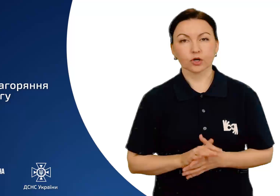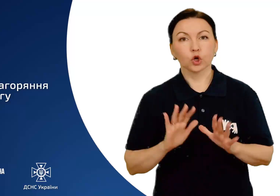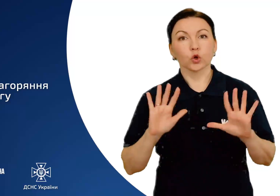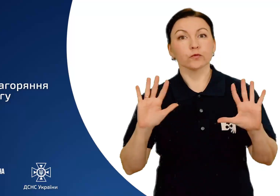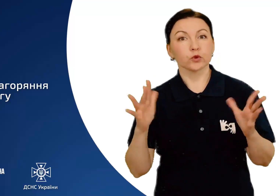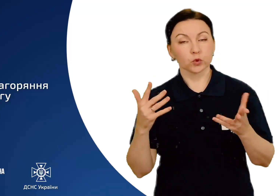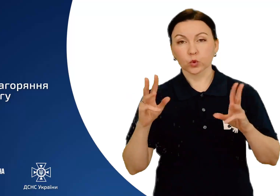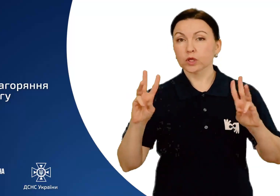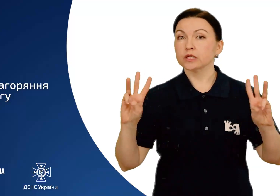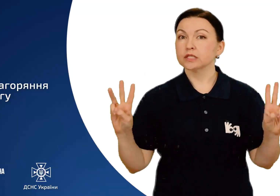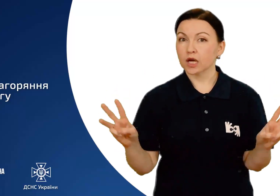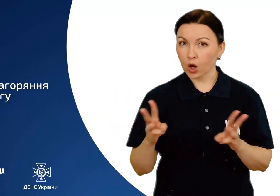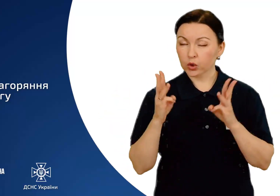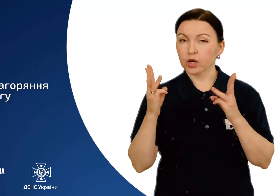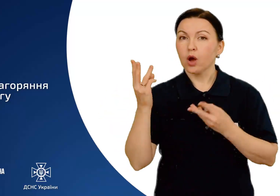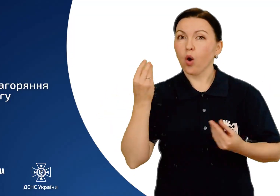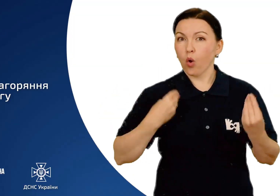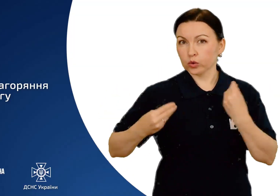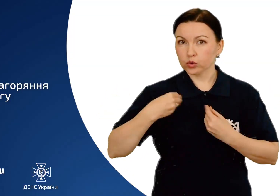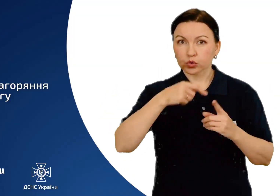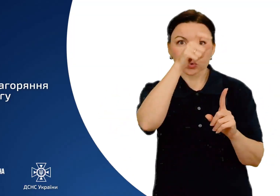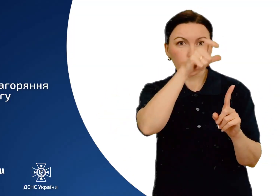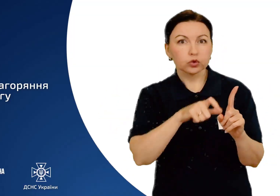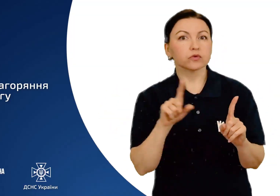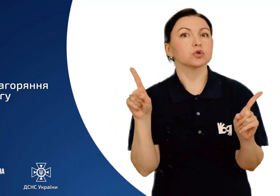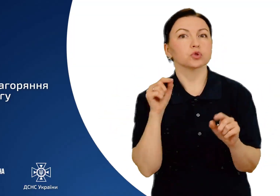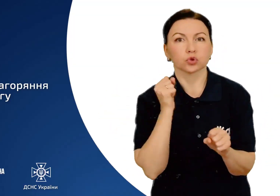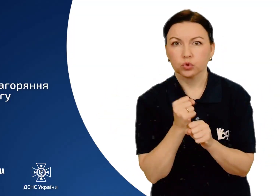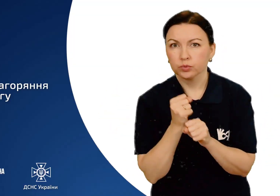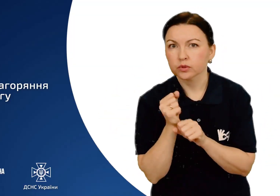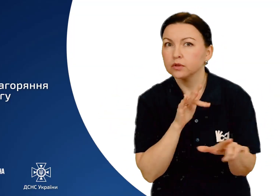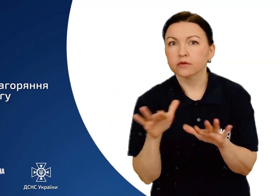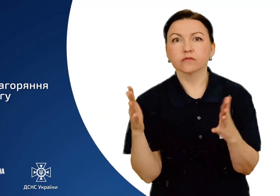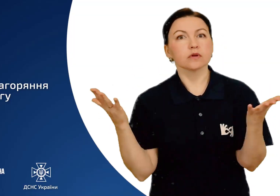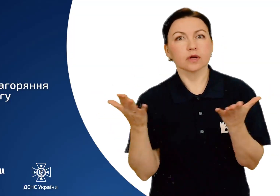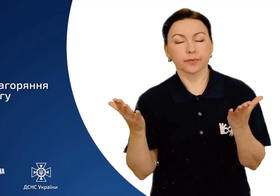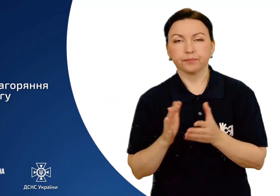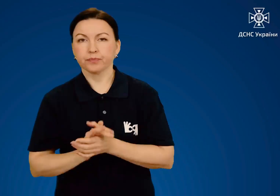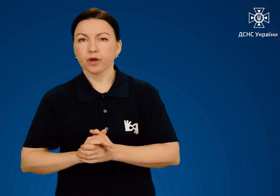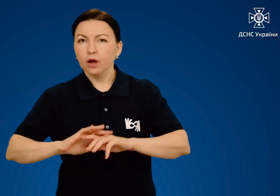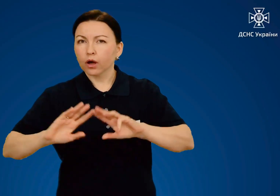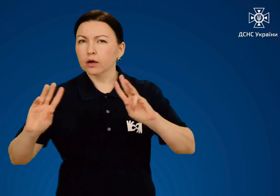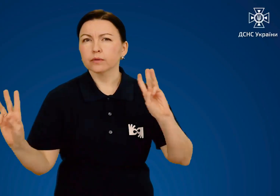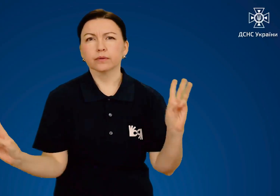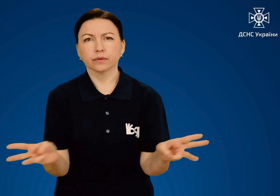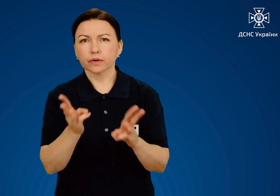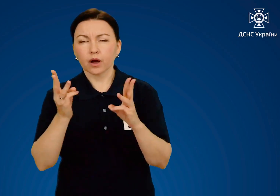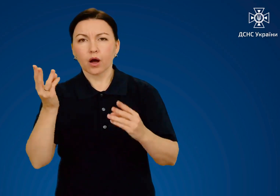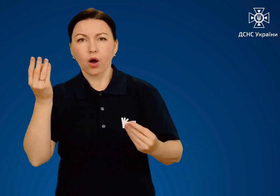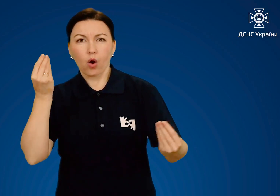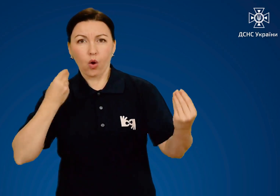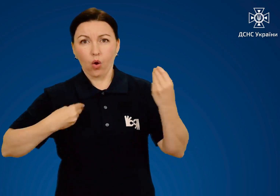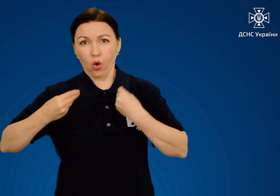Дії у разі загоряння одягу на людині Загоряння одягу,